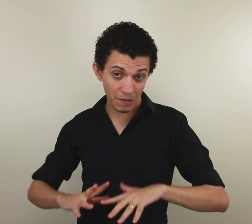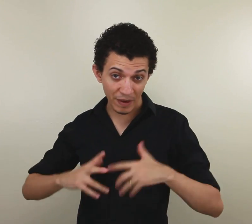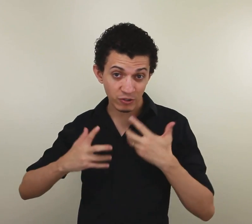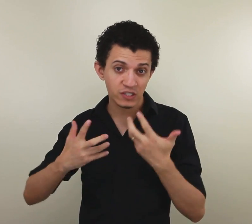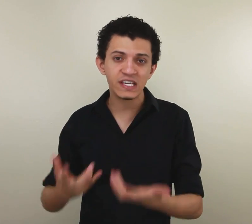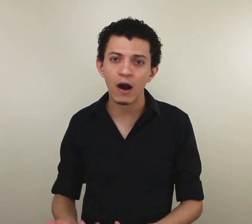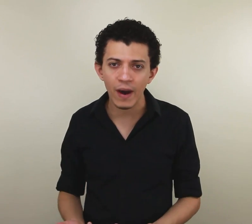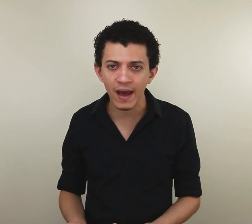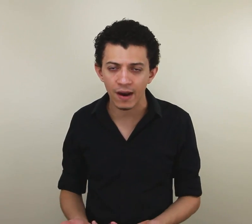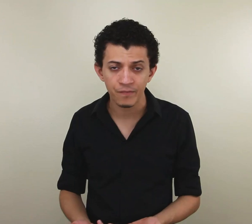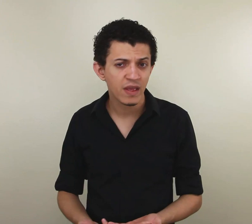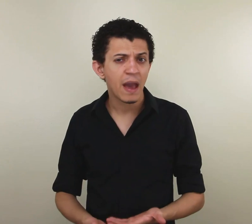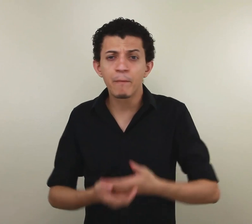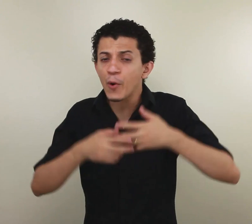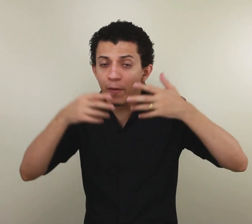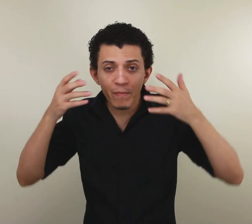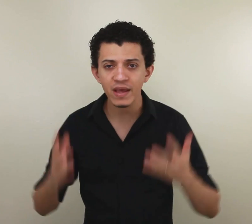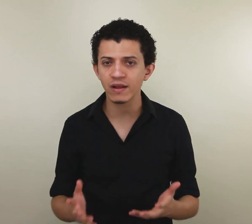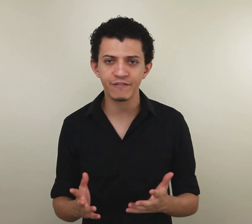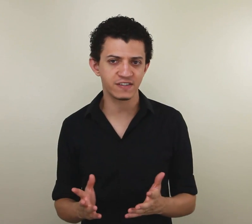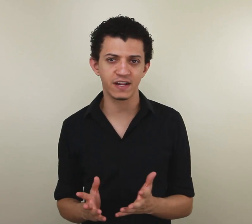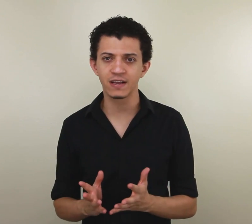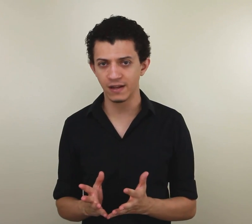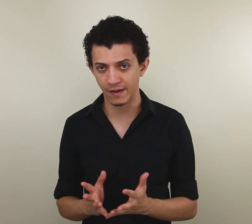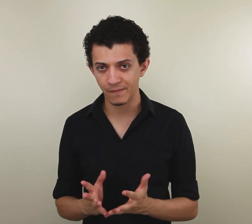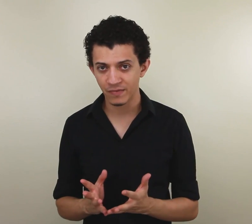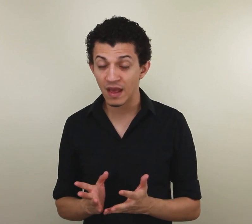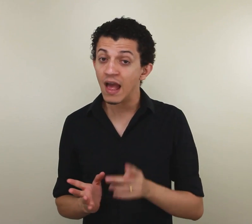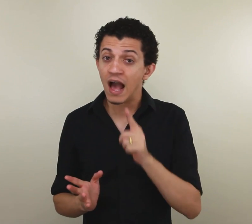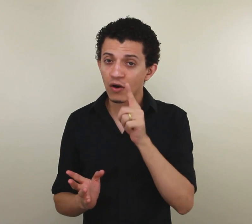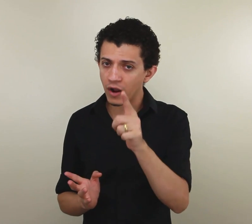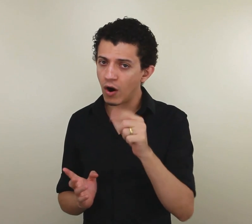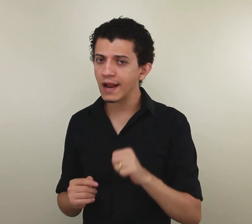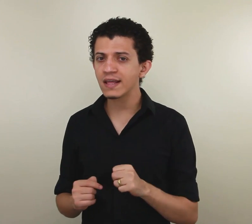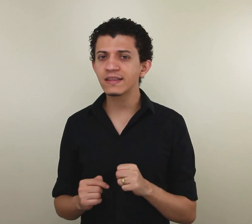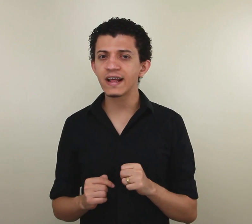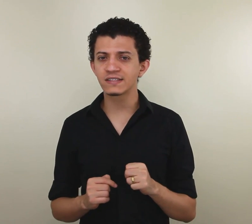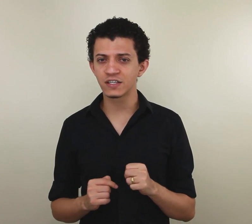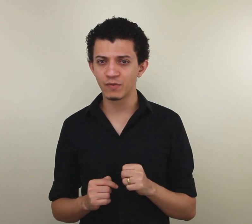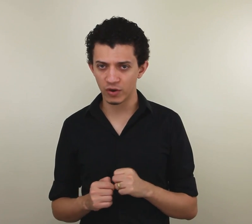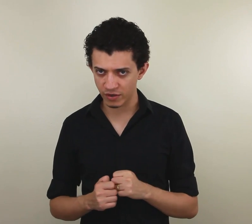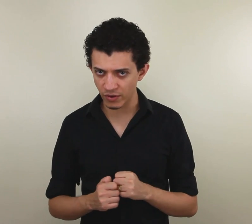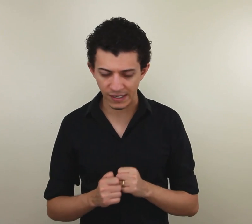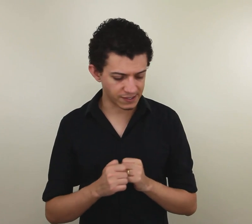ser prejudicial a ela. É proibido ela fazer aquilo ali. Agora, olha que interessante uma outra nuance.